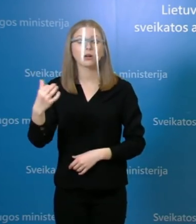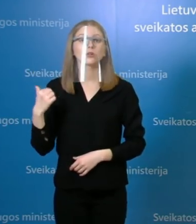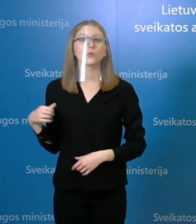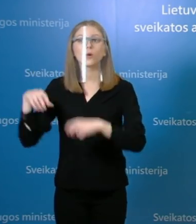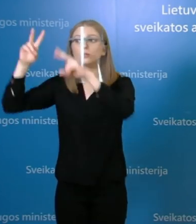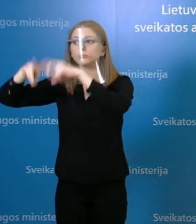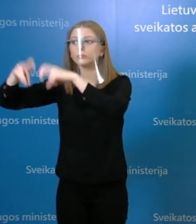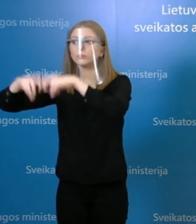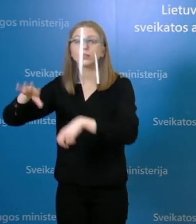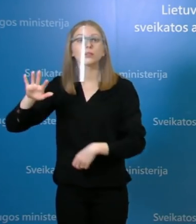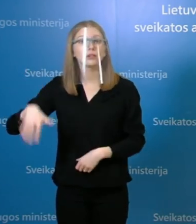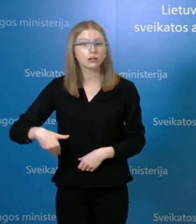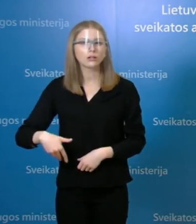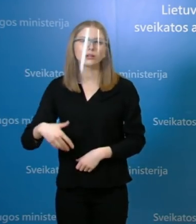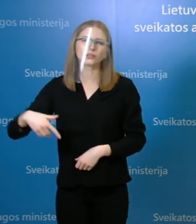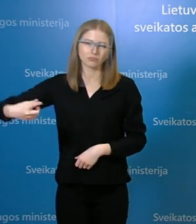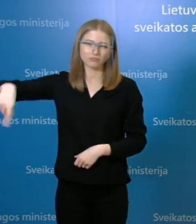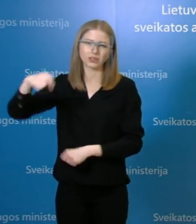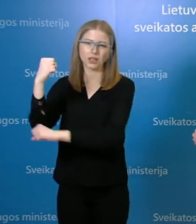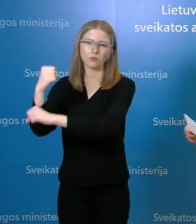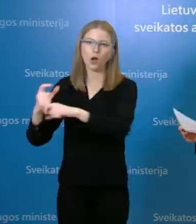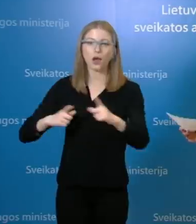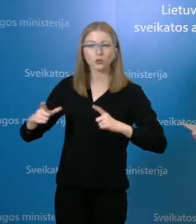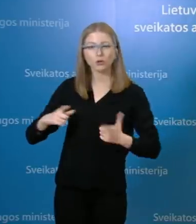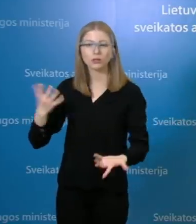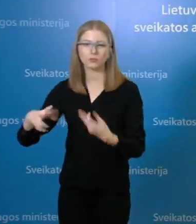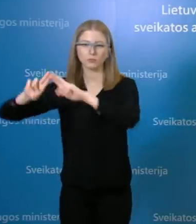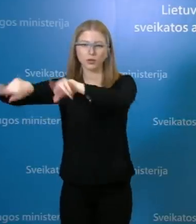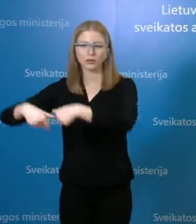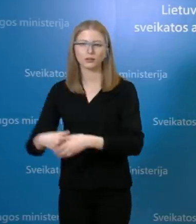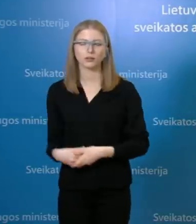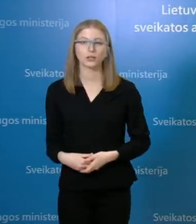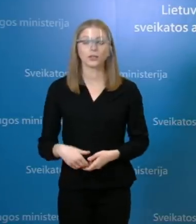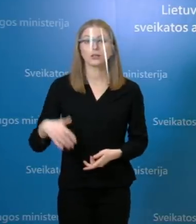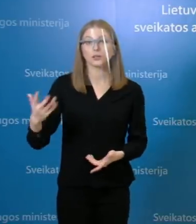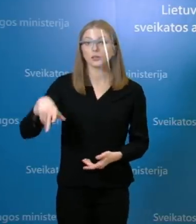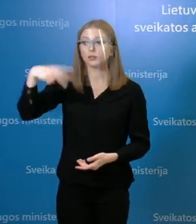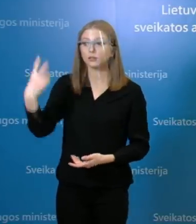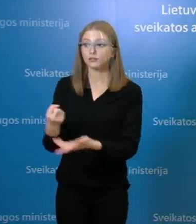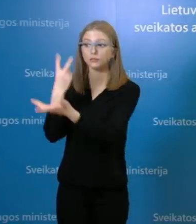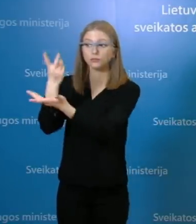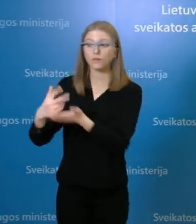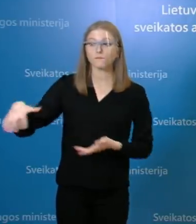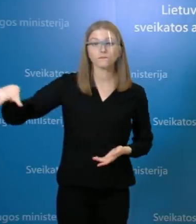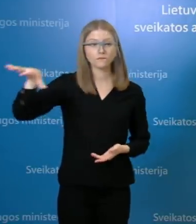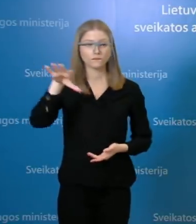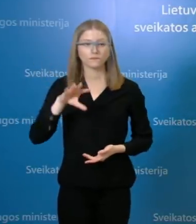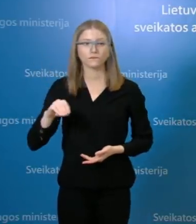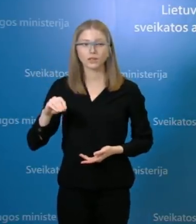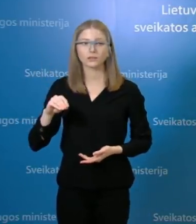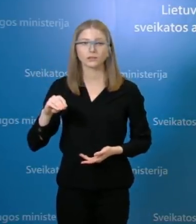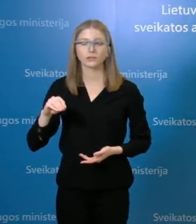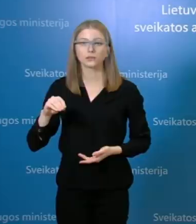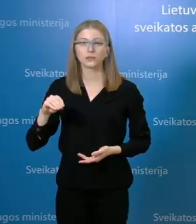nedarbingume, aišku, šitus duomenis dar reikia patikslinti. Pacientų ištirimo visų Vilniaus miesto klinikinėje ligoninėje tikrai tokio nurodymo